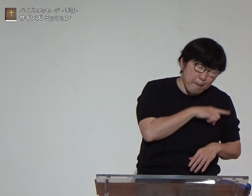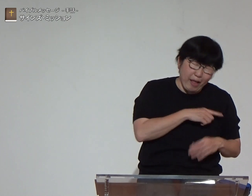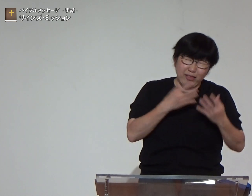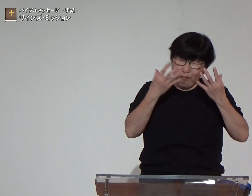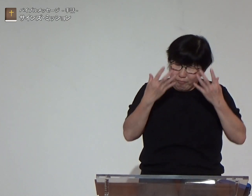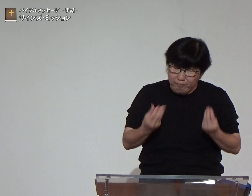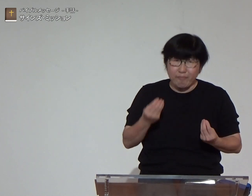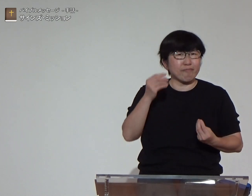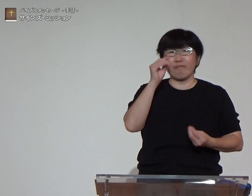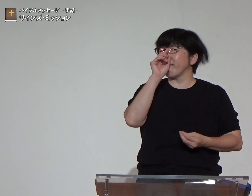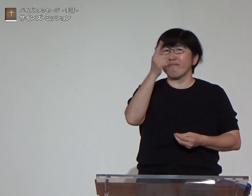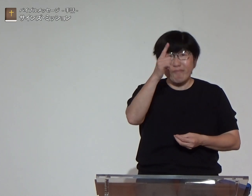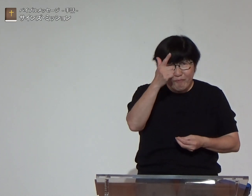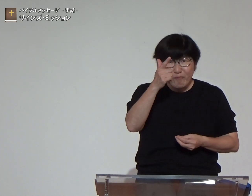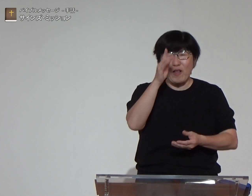ダメだと言って終わらせないで